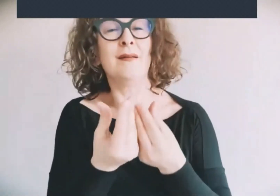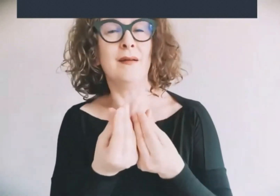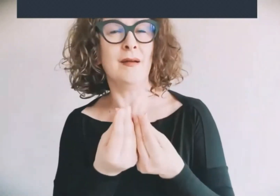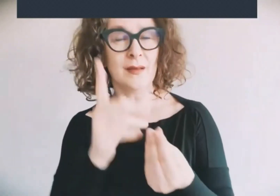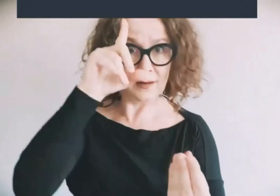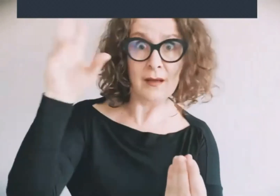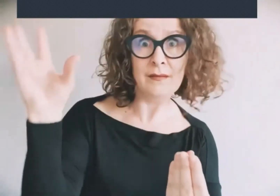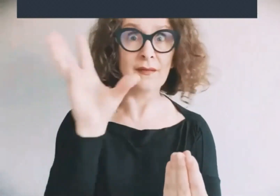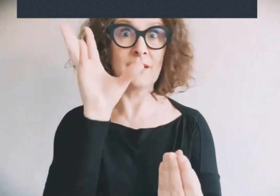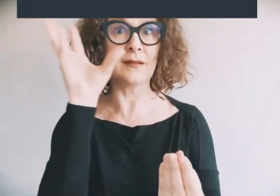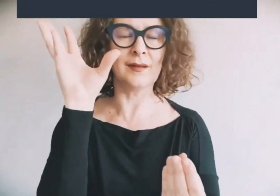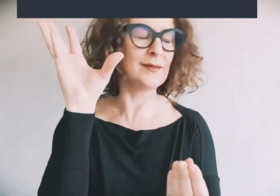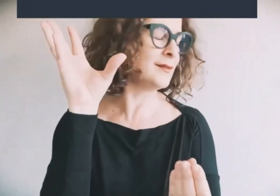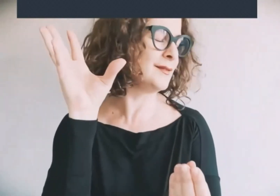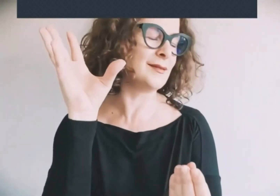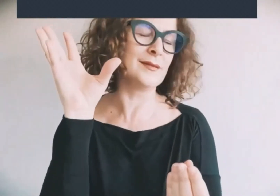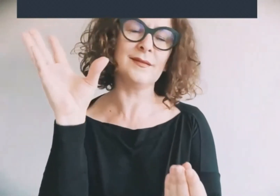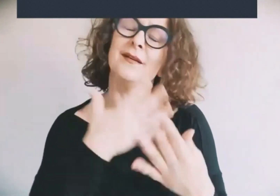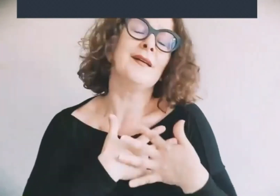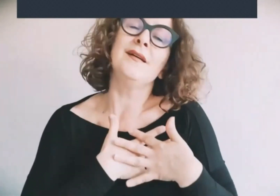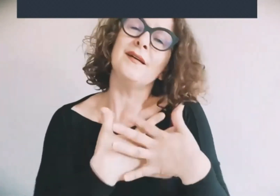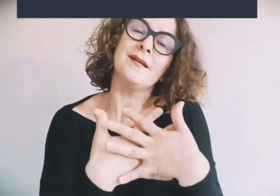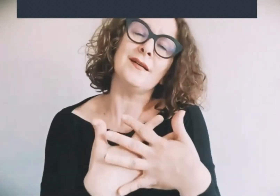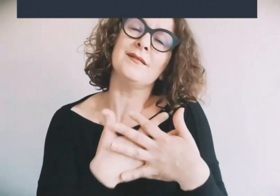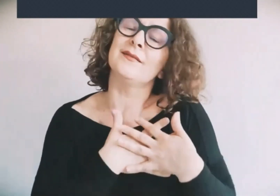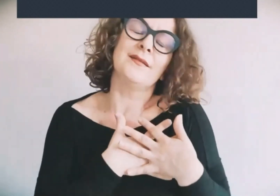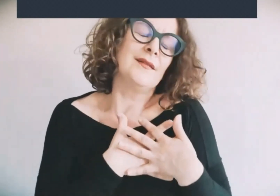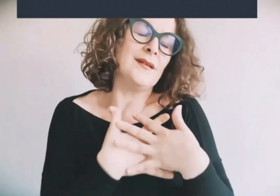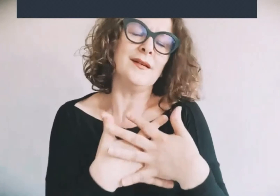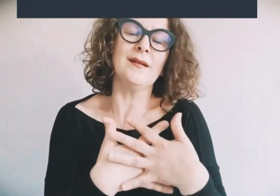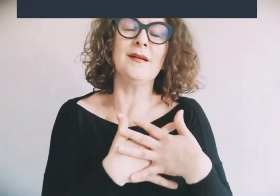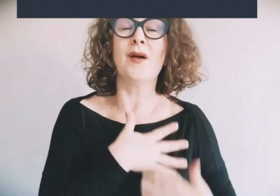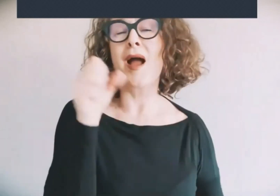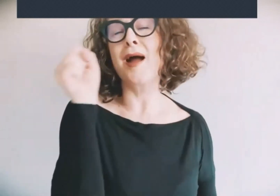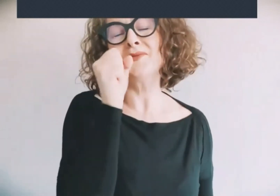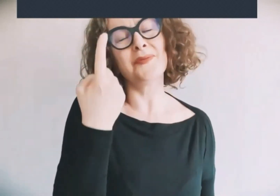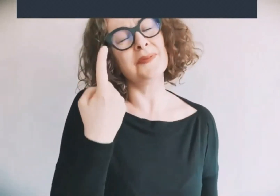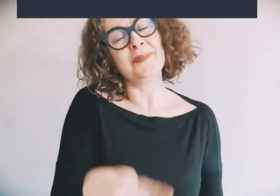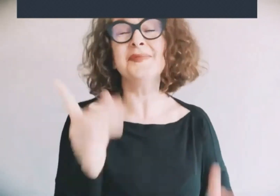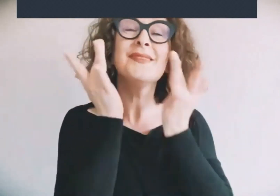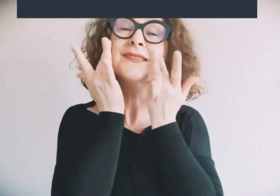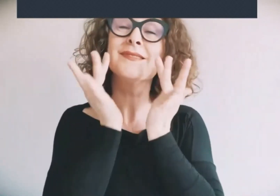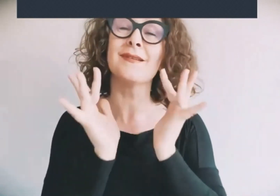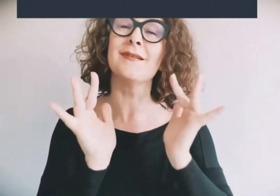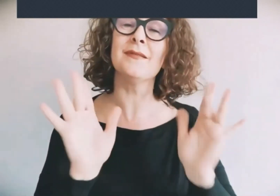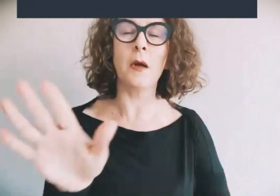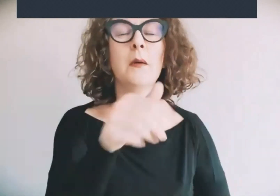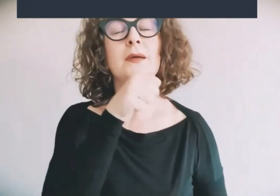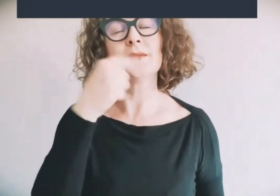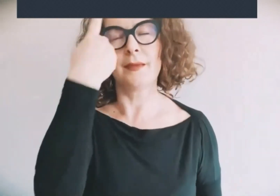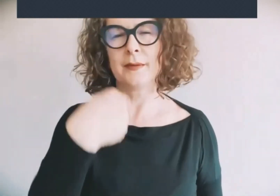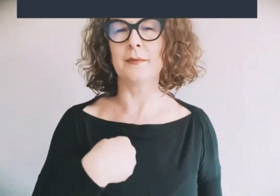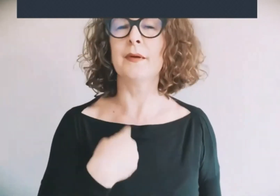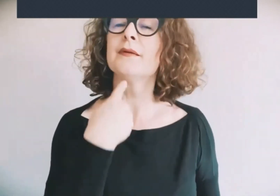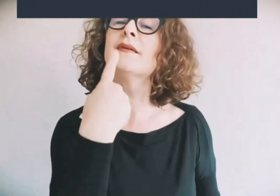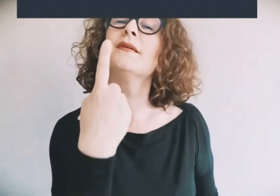nostra storia non è solo un'avventura mi farò amo la semplice canzone